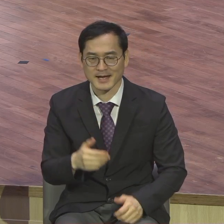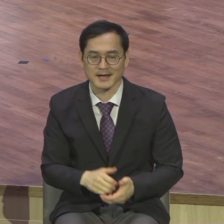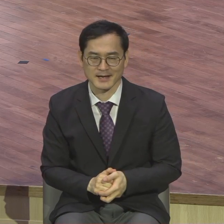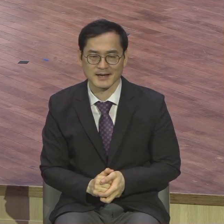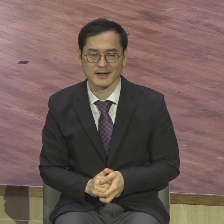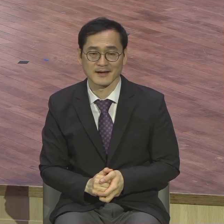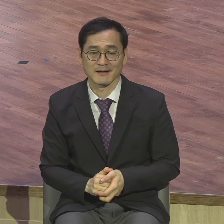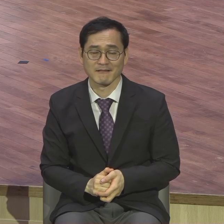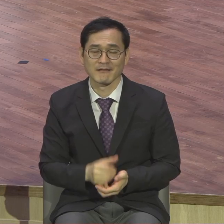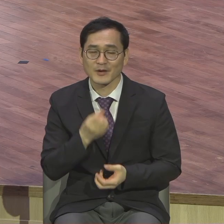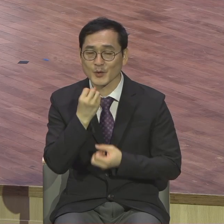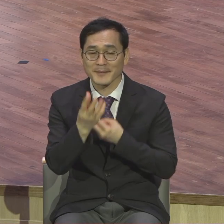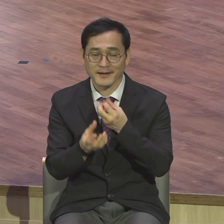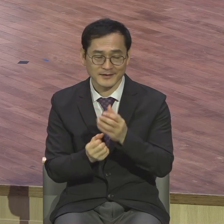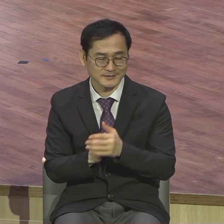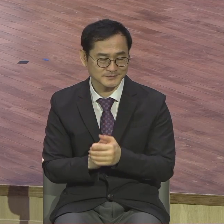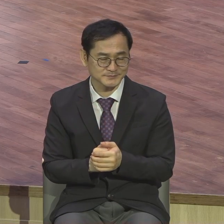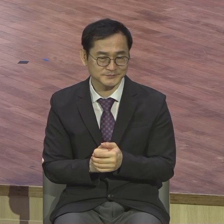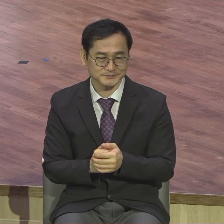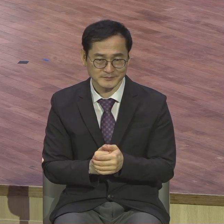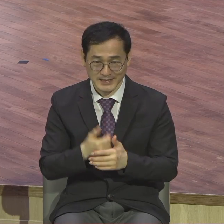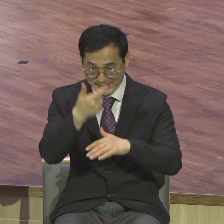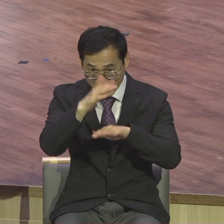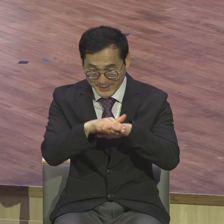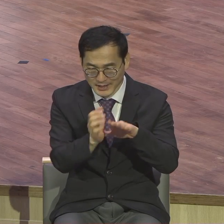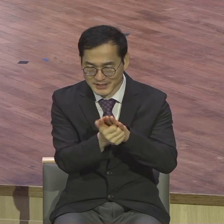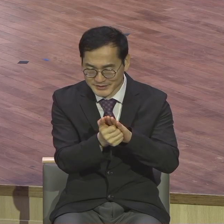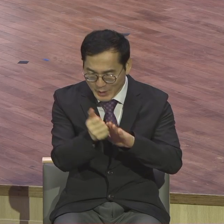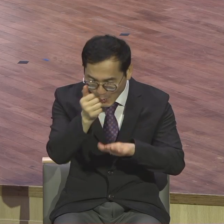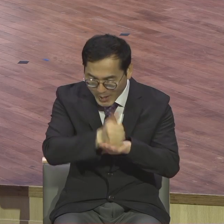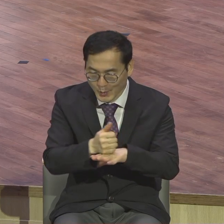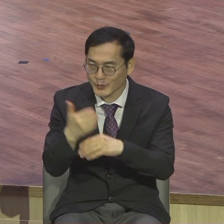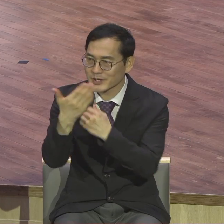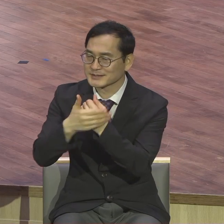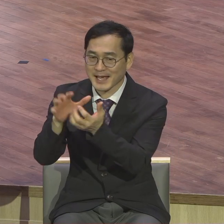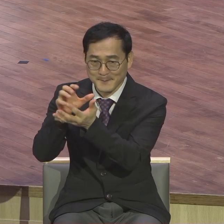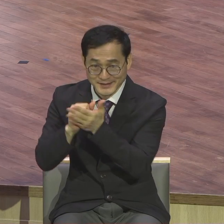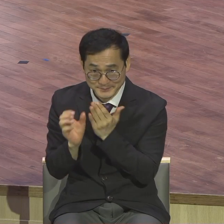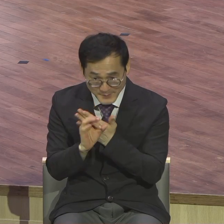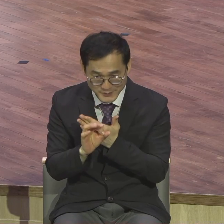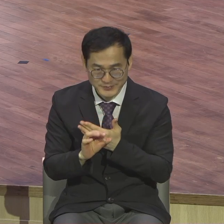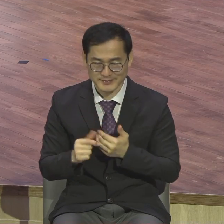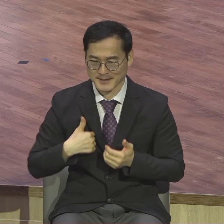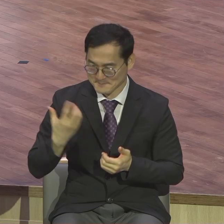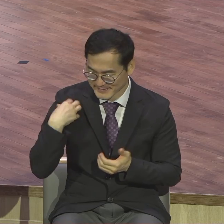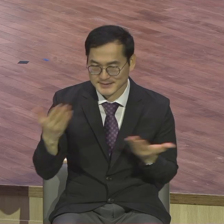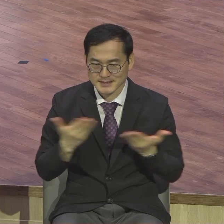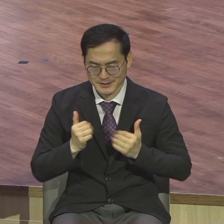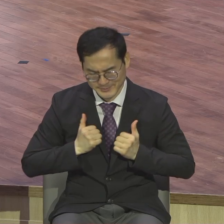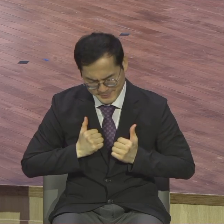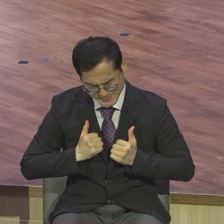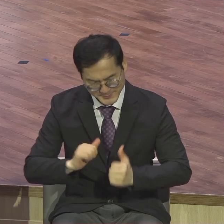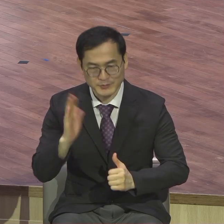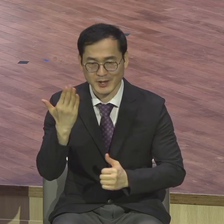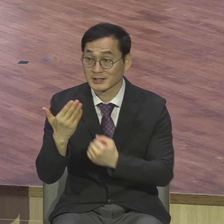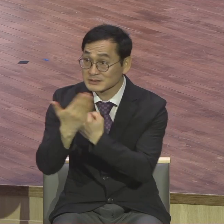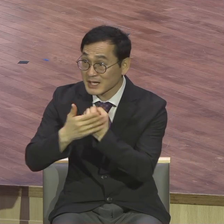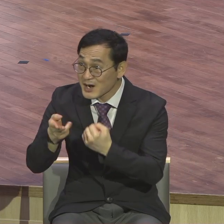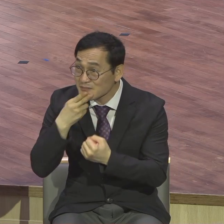예배 성공하고 은혜 받으면요 직분의 생명 그게 되었어요 은혜를 못 받으니까 예배 성공